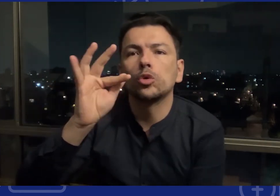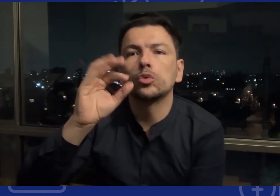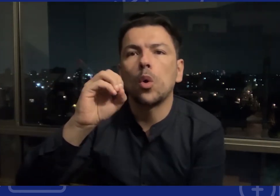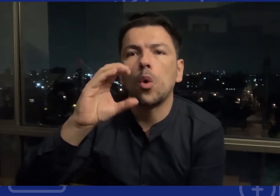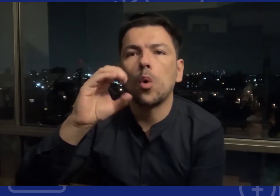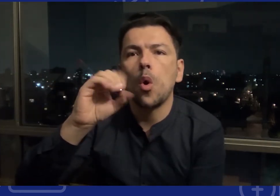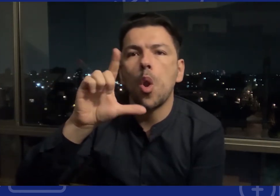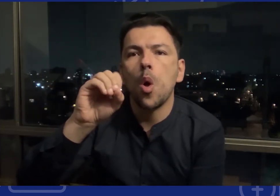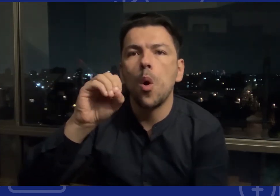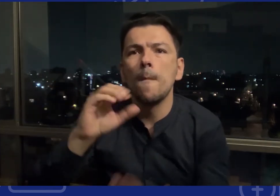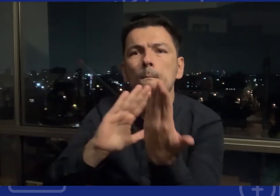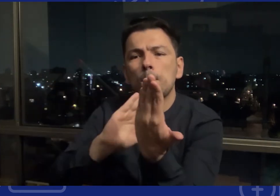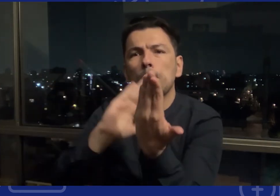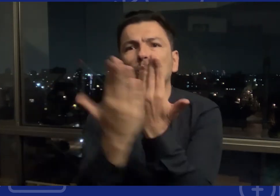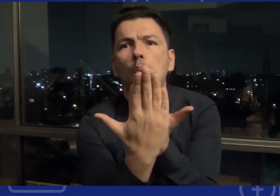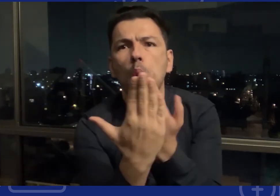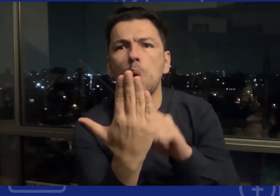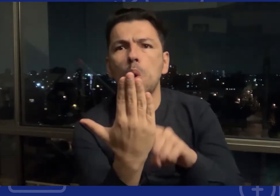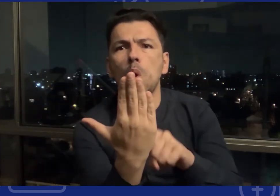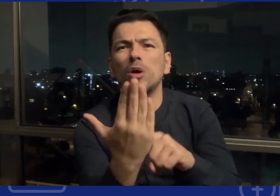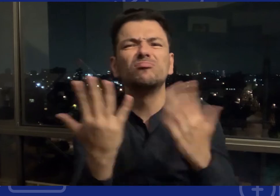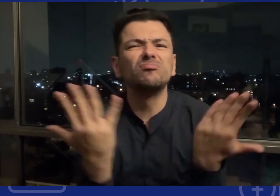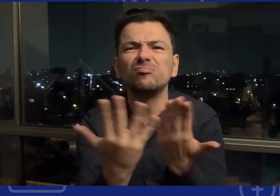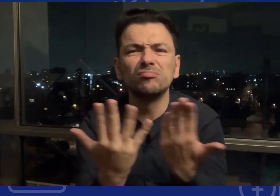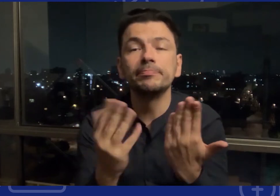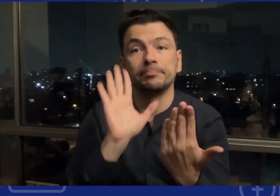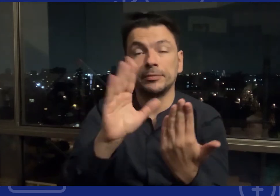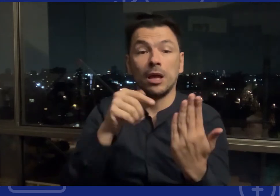también es importante mencionar el protocolo facultativo